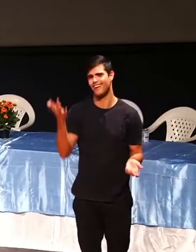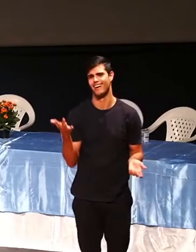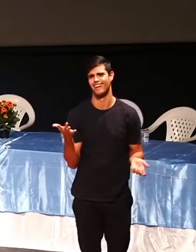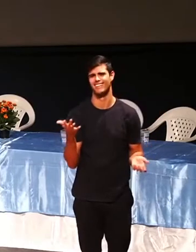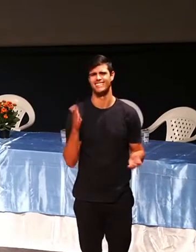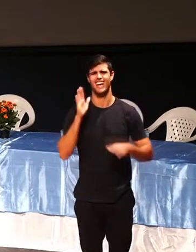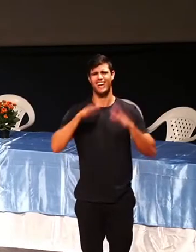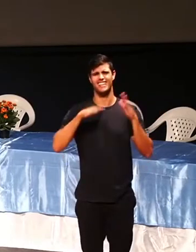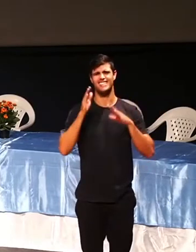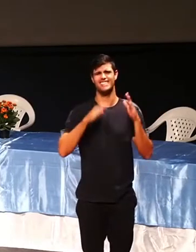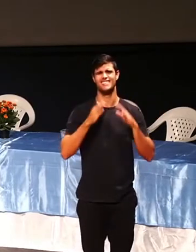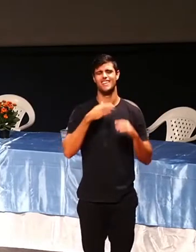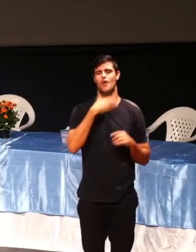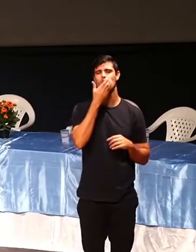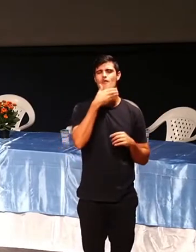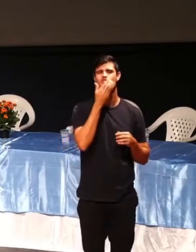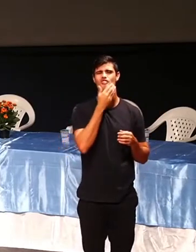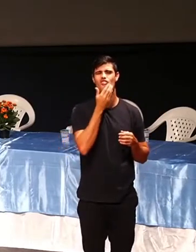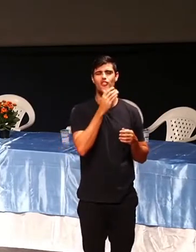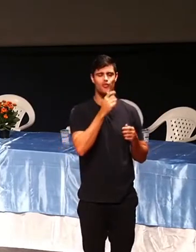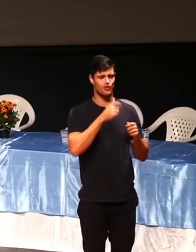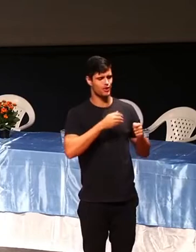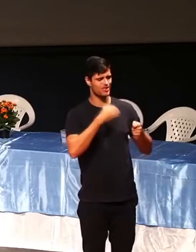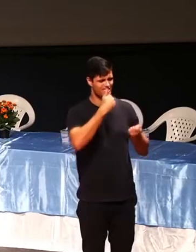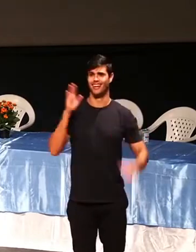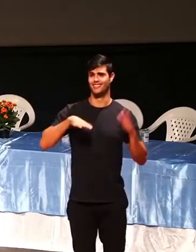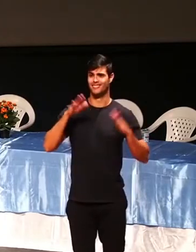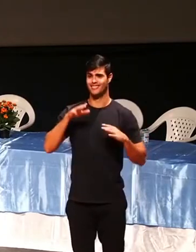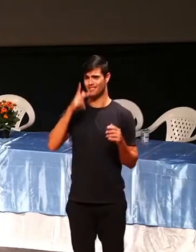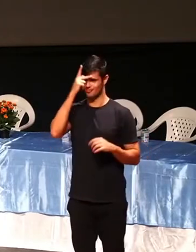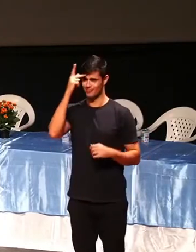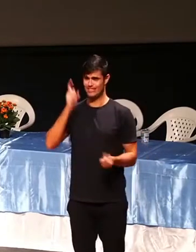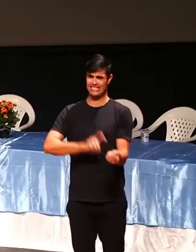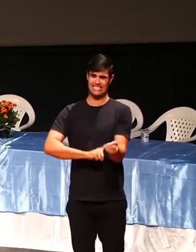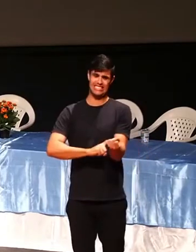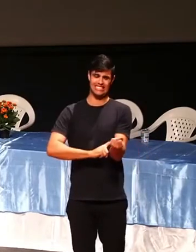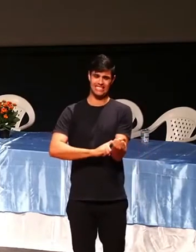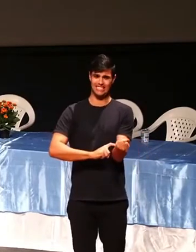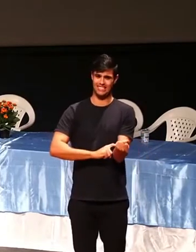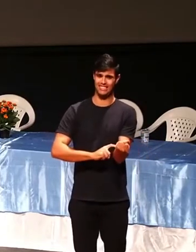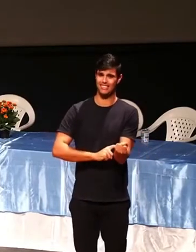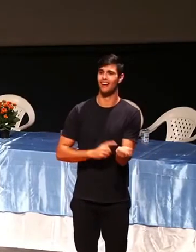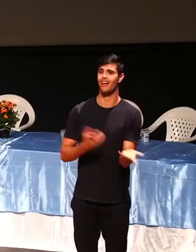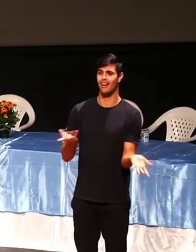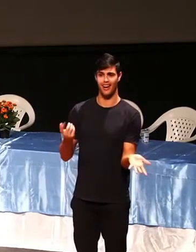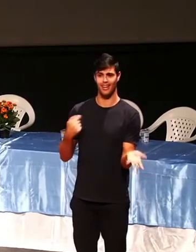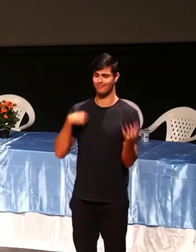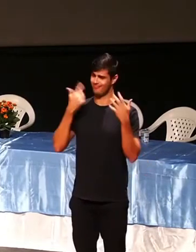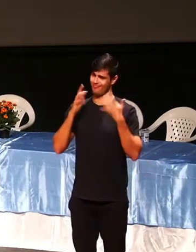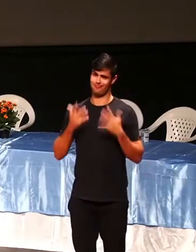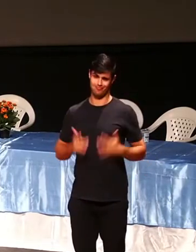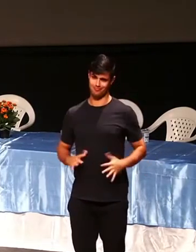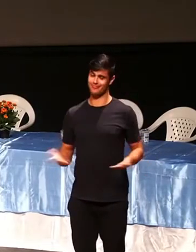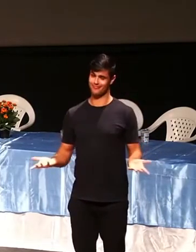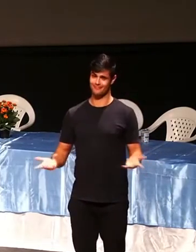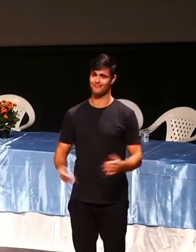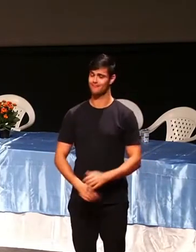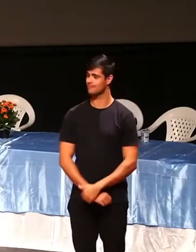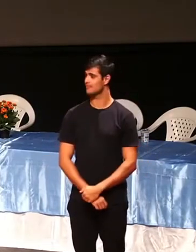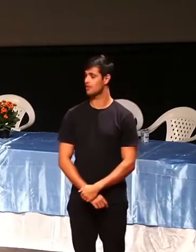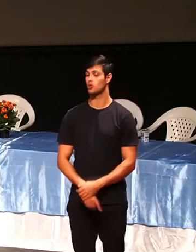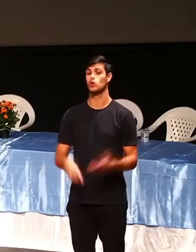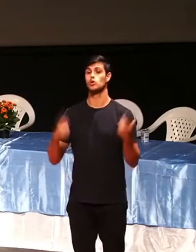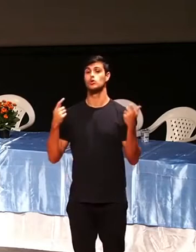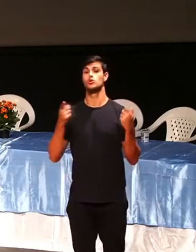Parece que até faz a digestão melhor. O que a gente vai ter que fazer? Fazer uma faxina